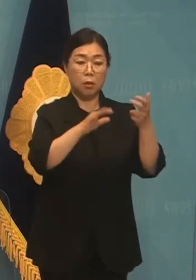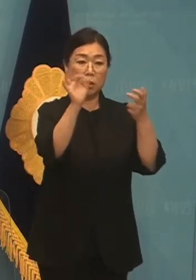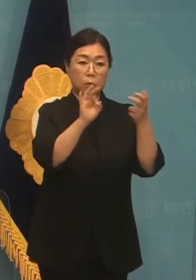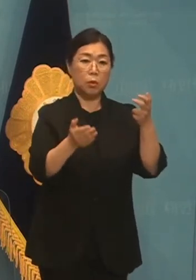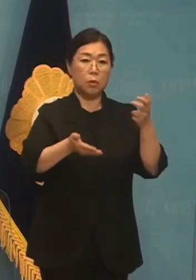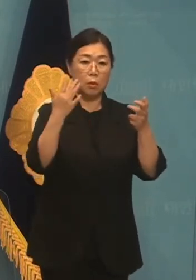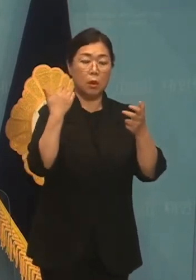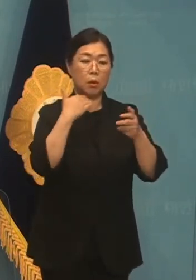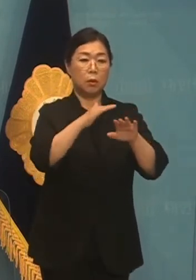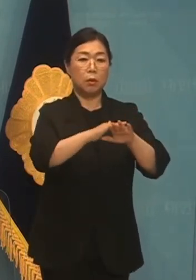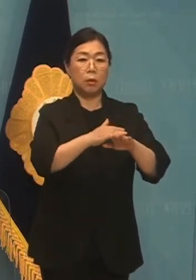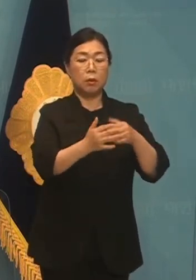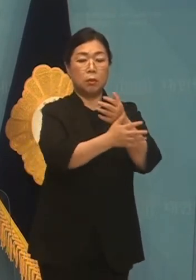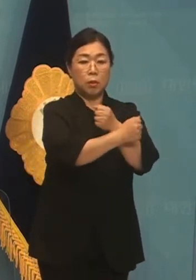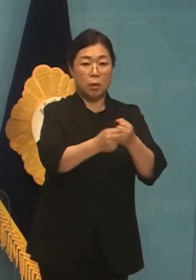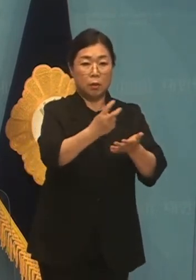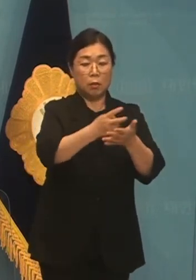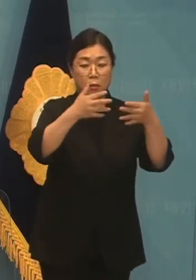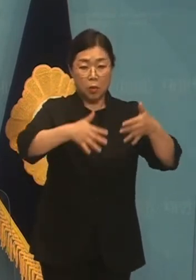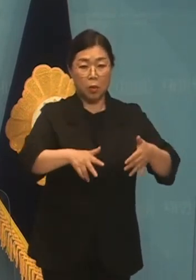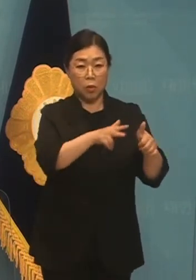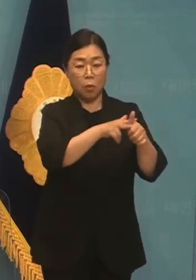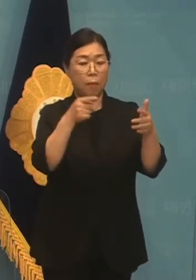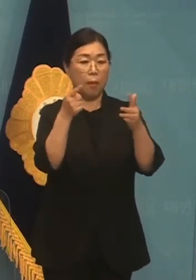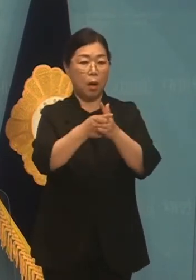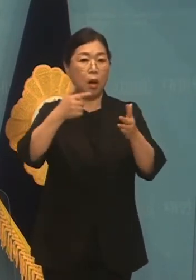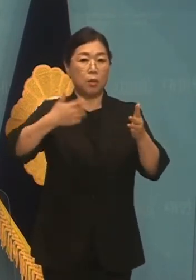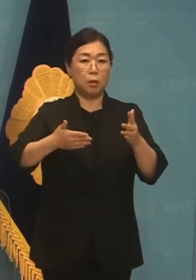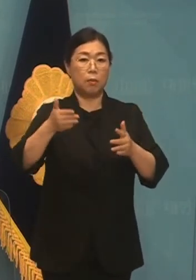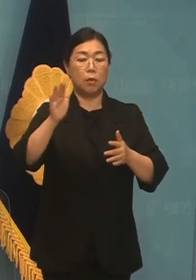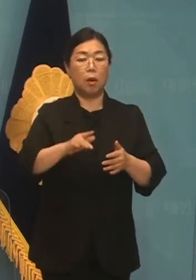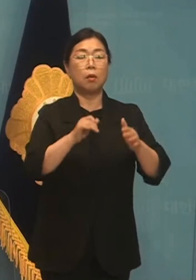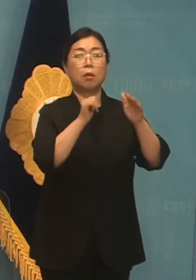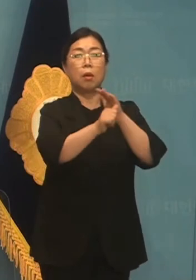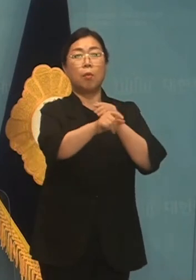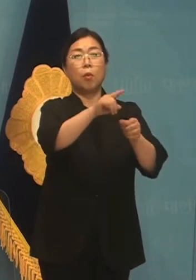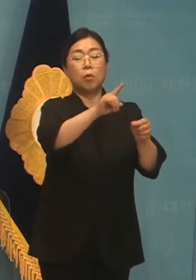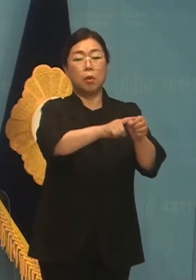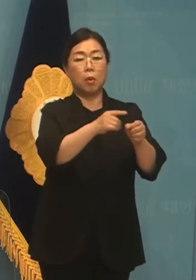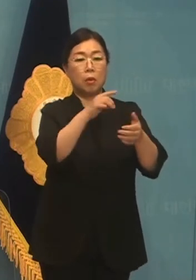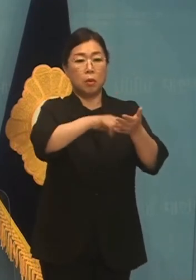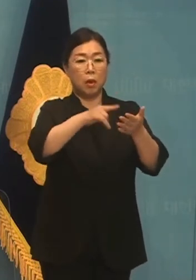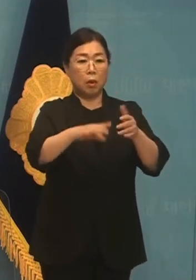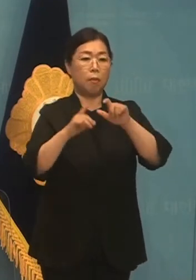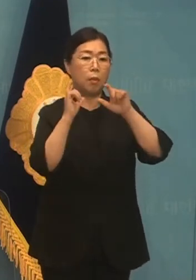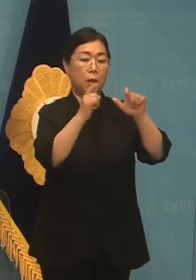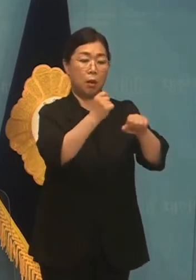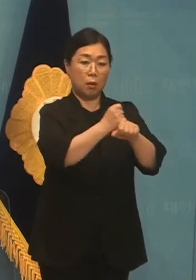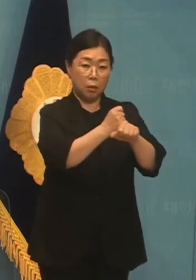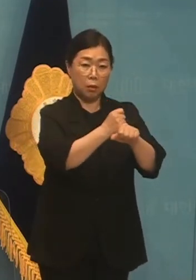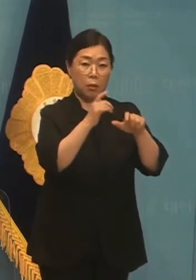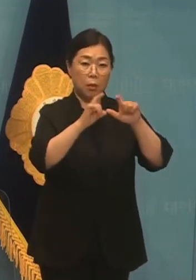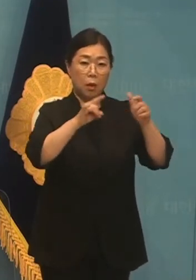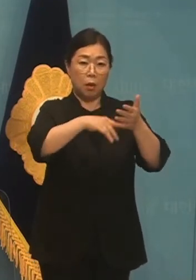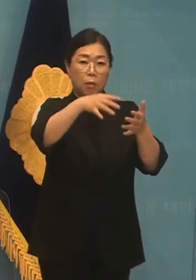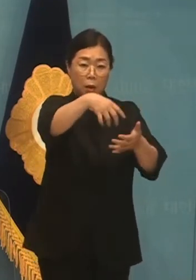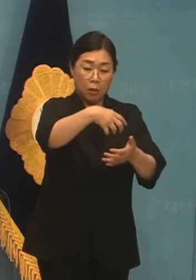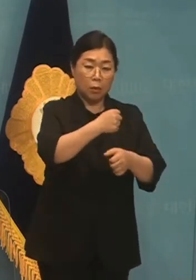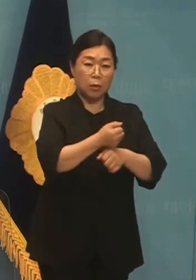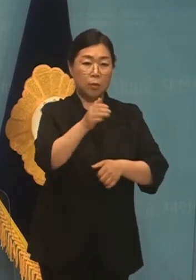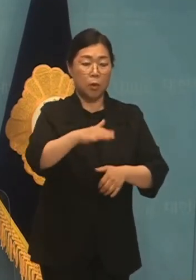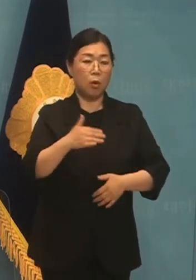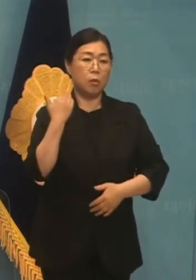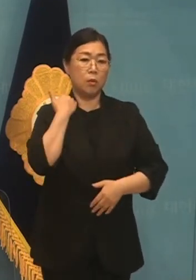이상 임대차 거래 정보가 파악되지 않으면서 대표적인 과세 사각지대였습니다. 그럼에도